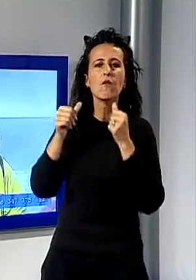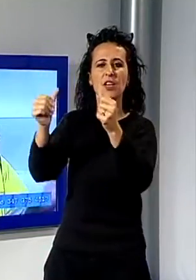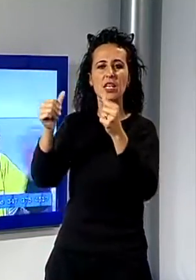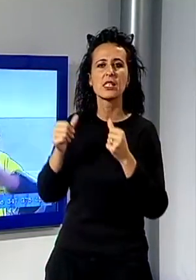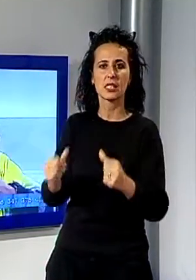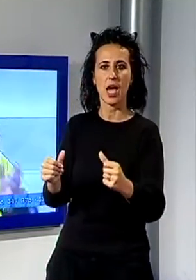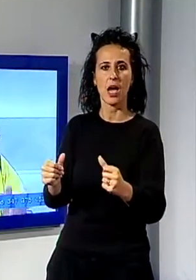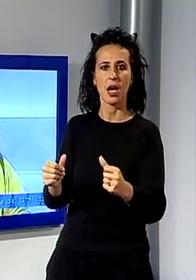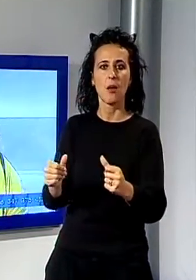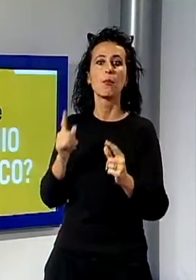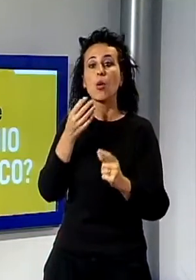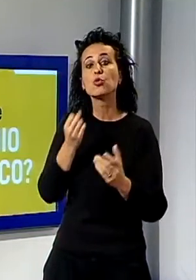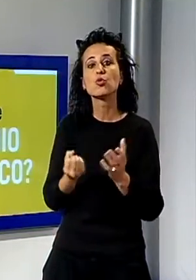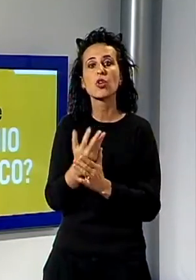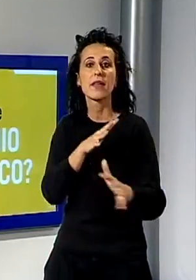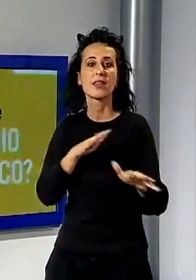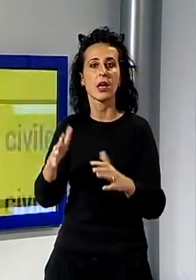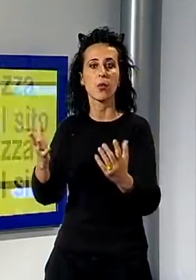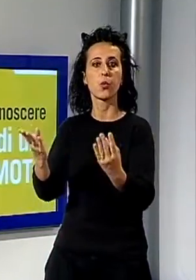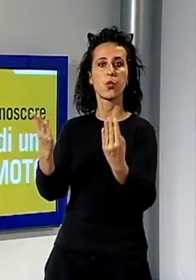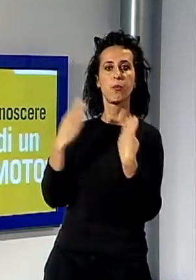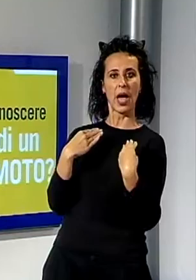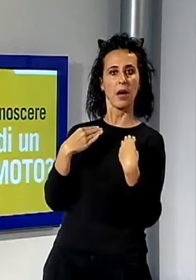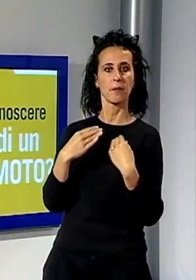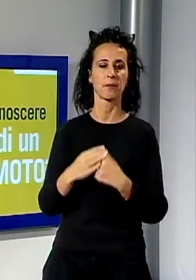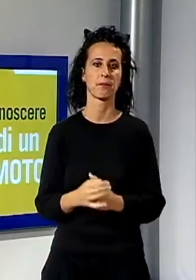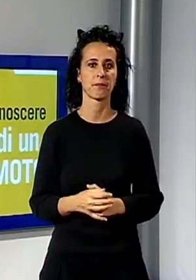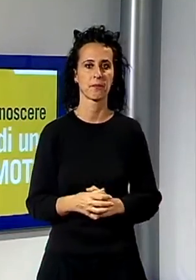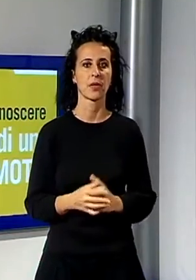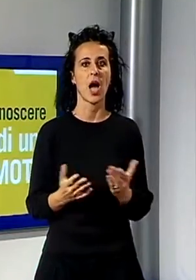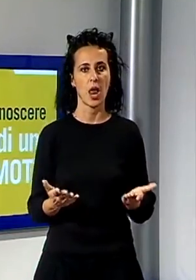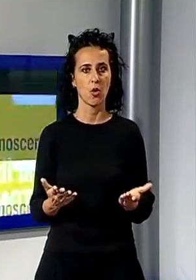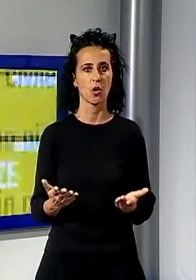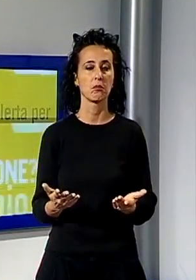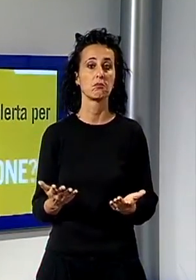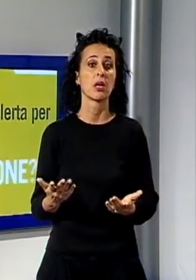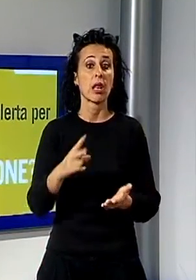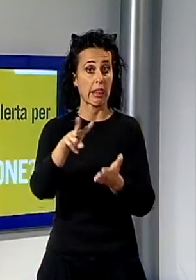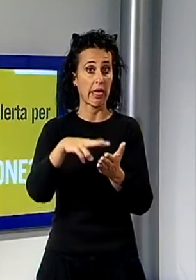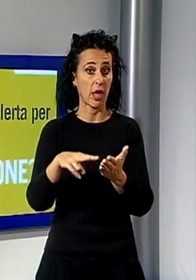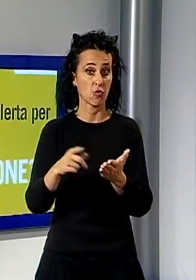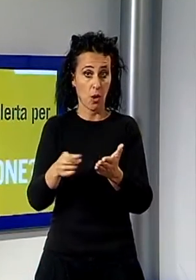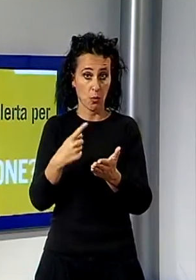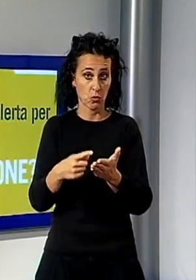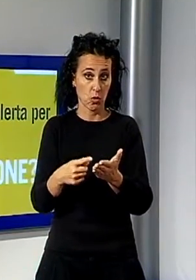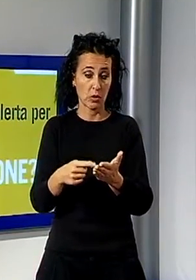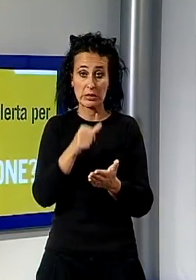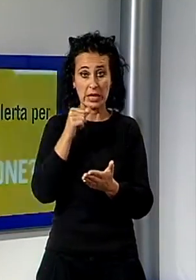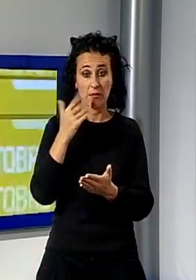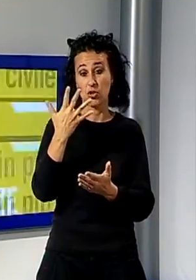la scossa vengano addosso. Per fermarsi agli stand di Io Non Rischio bastano meno di 5 minuti, sufficienti per affrontare con più